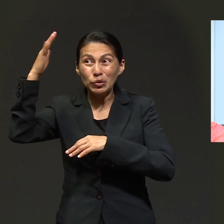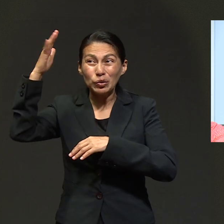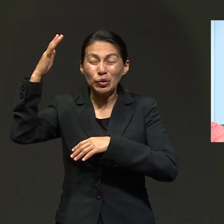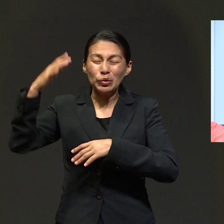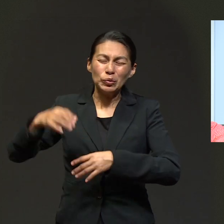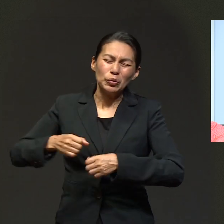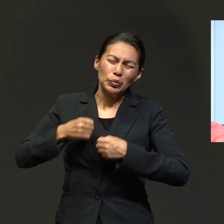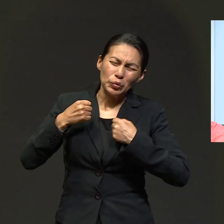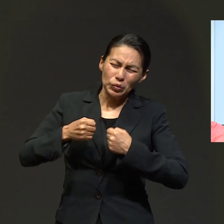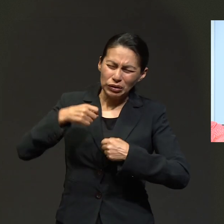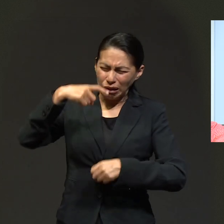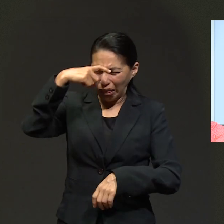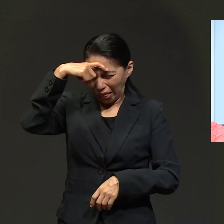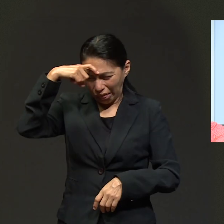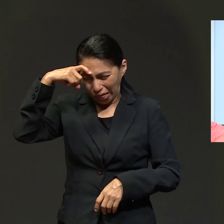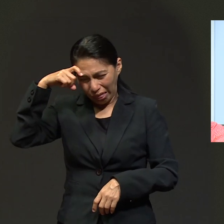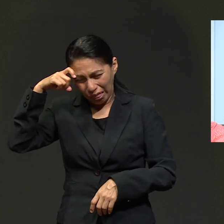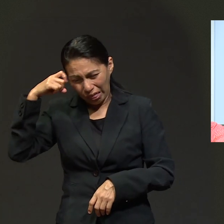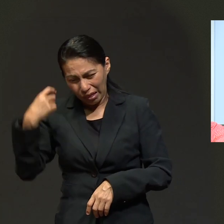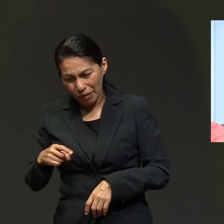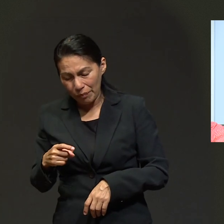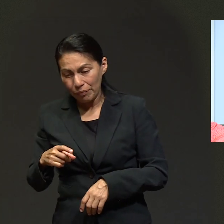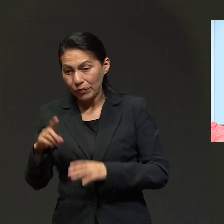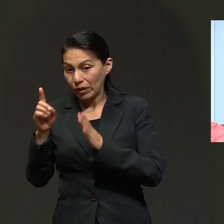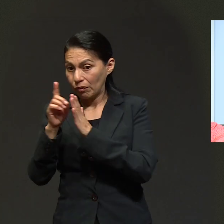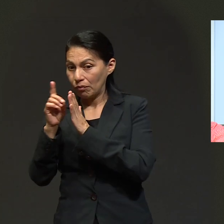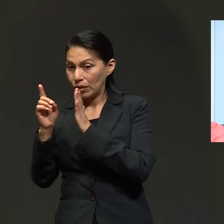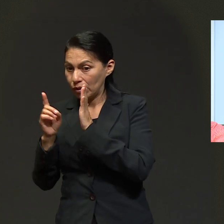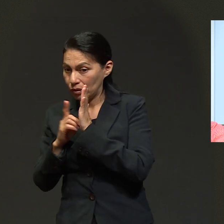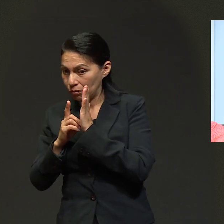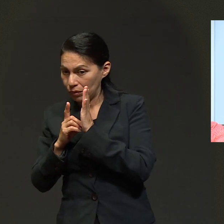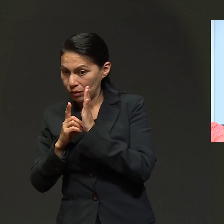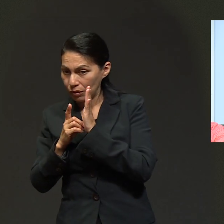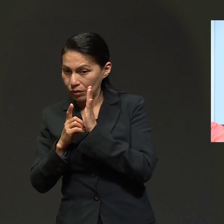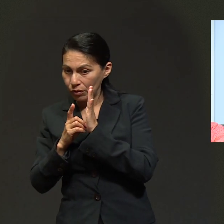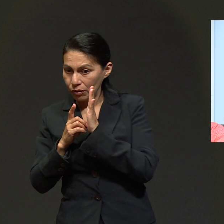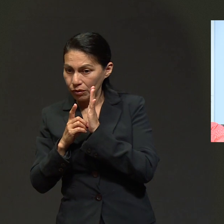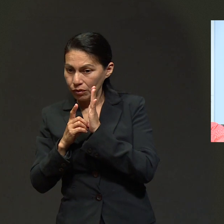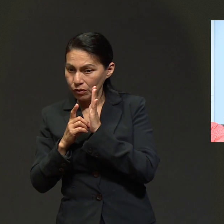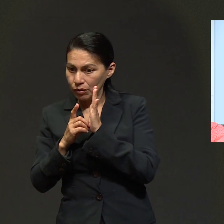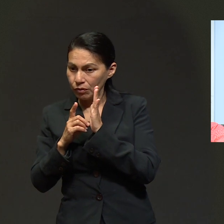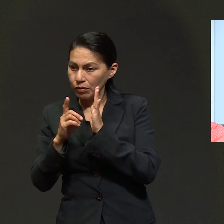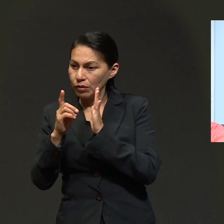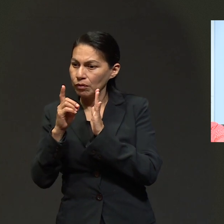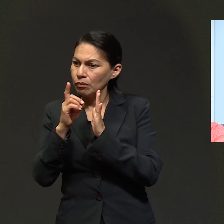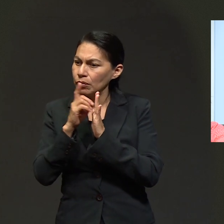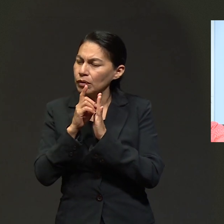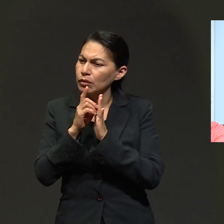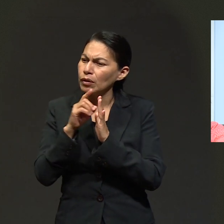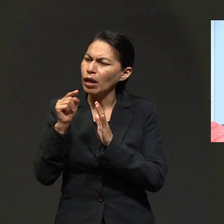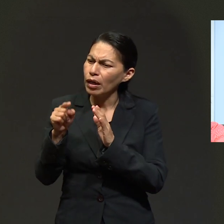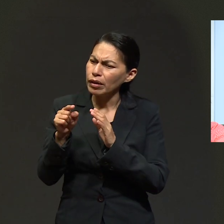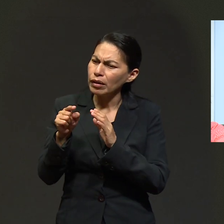trabajo bajo el sol. Y luego, cuando llego al departamento donde nos estábamos quedando, allá en Estados Unidos,